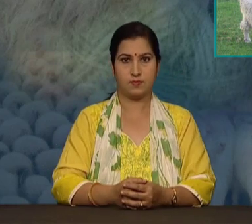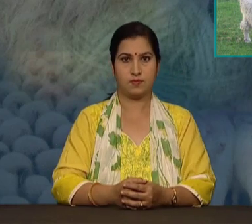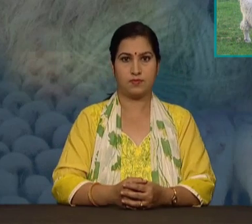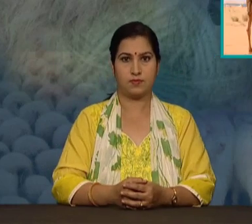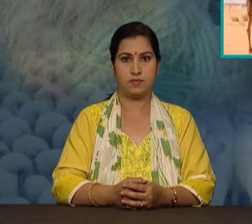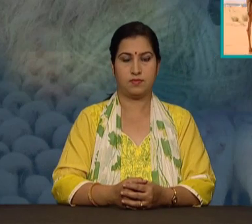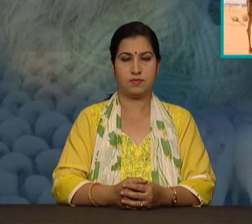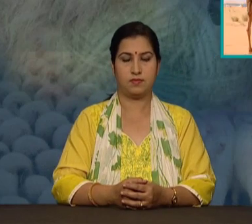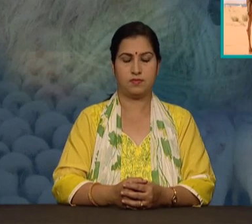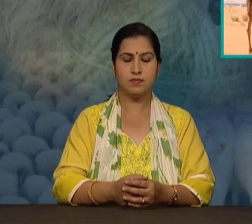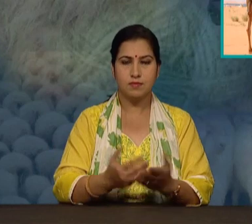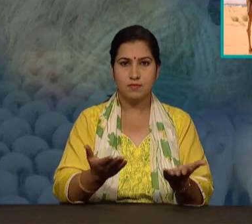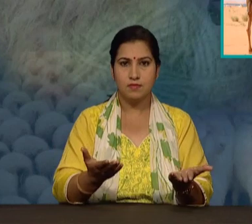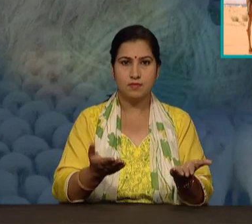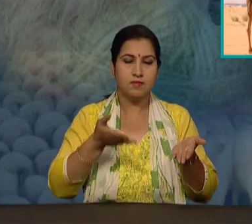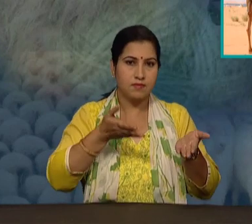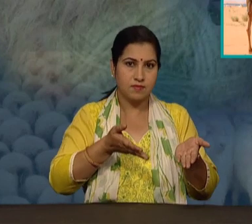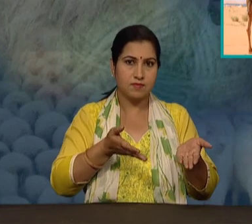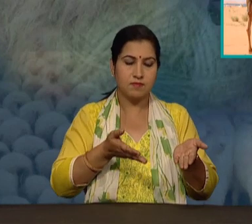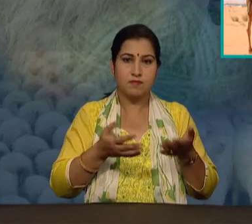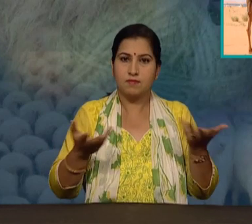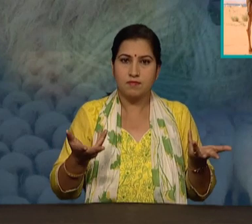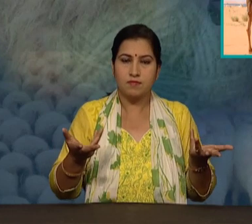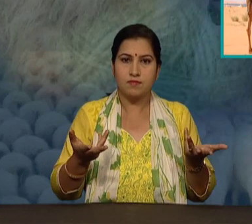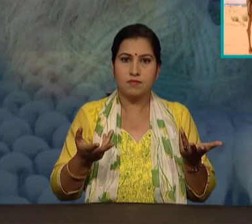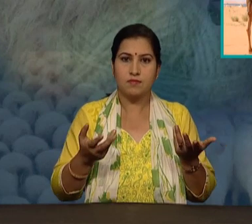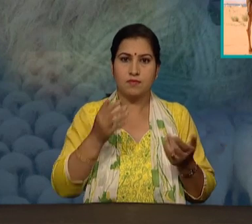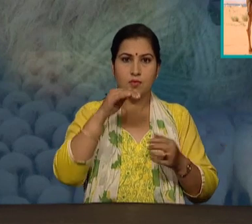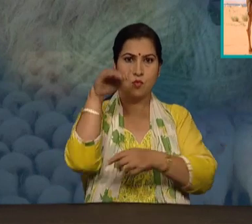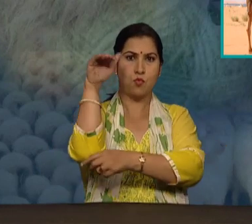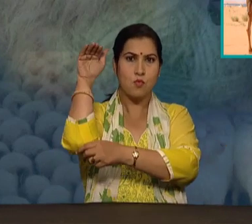अरे, यह क्या? उट और उन